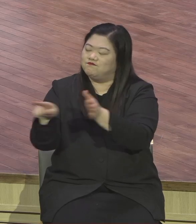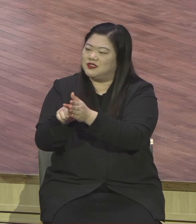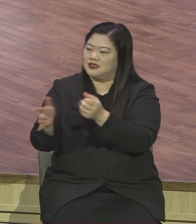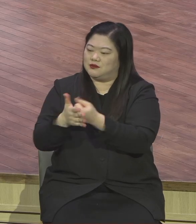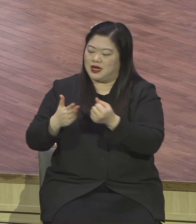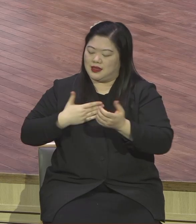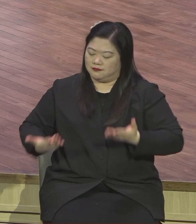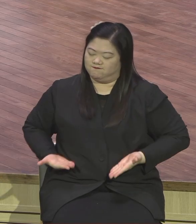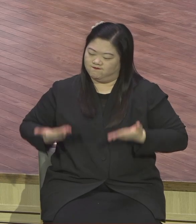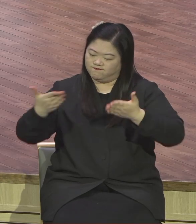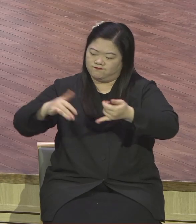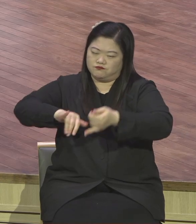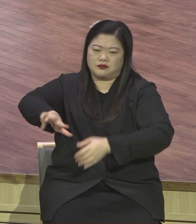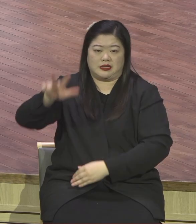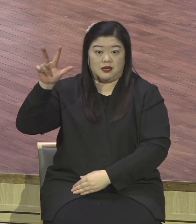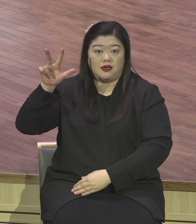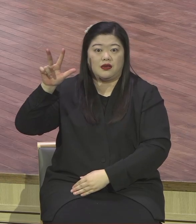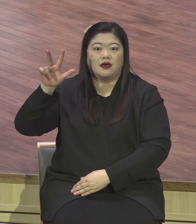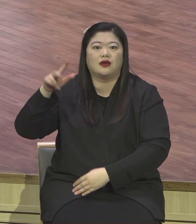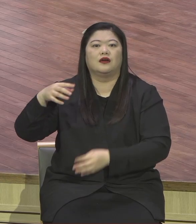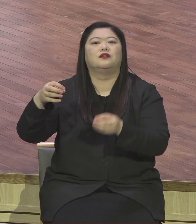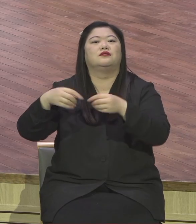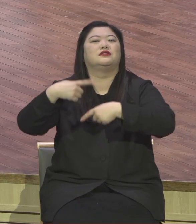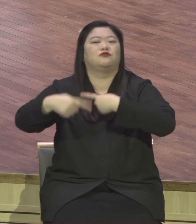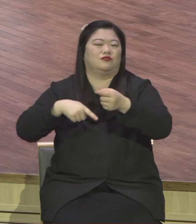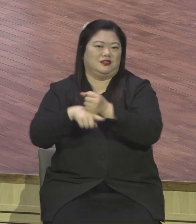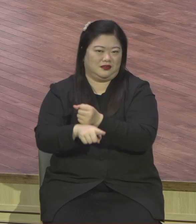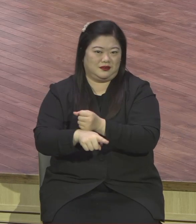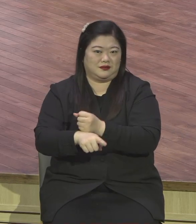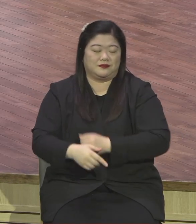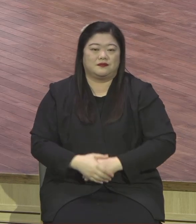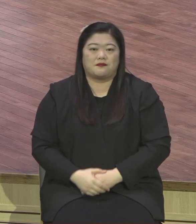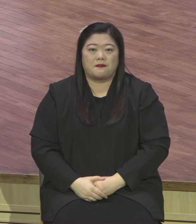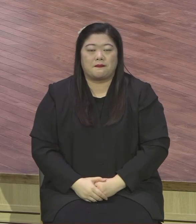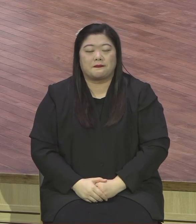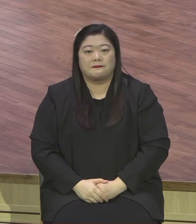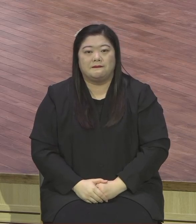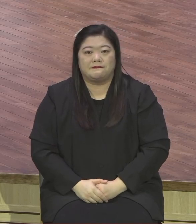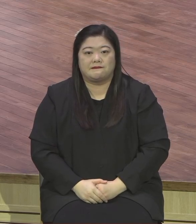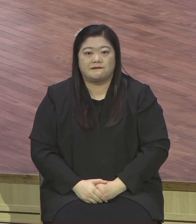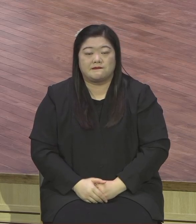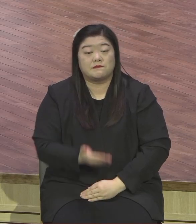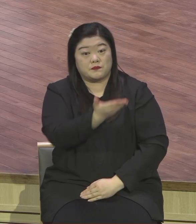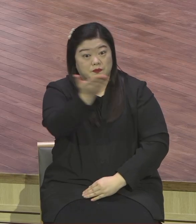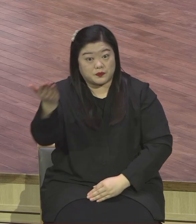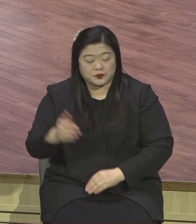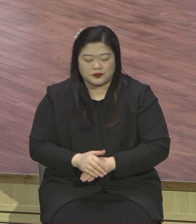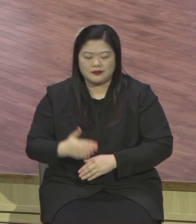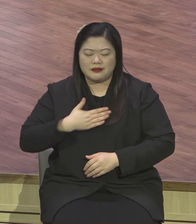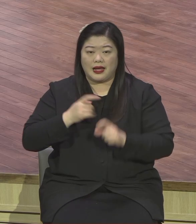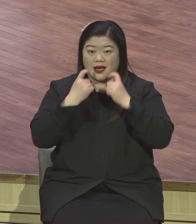2021년 시작하면서 우리는 그 어떤 환경과 행편과 상관없이